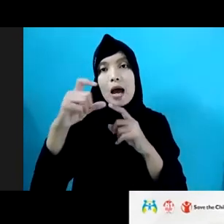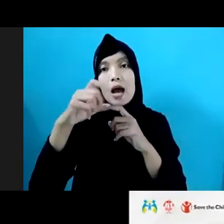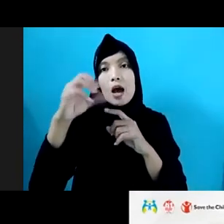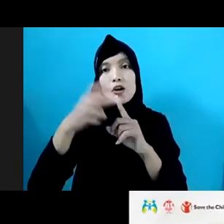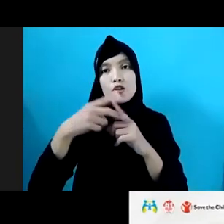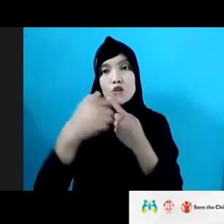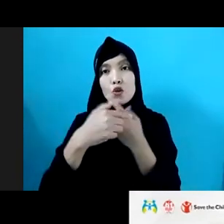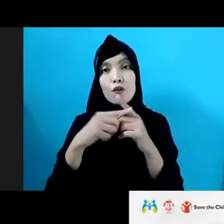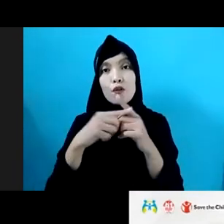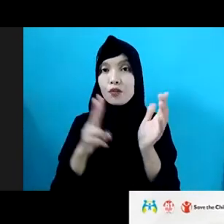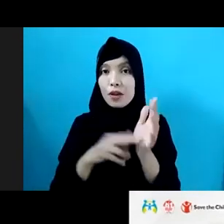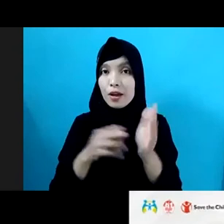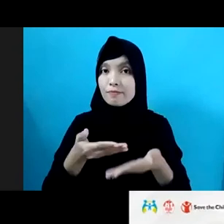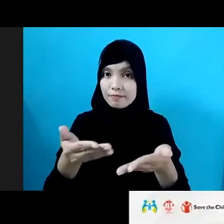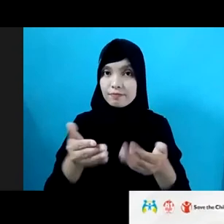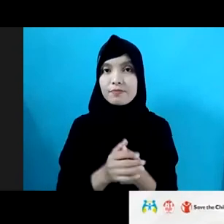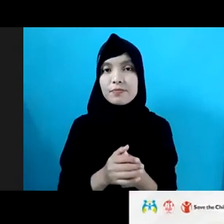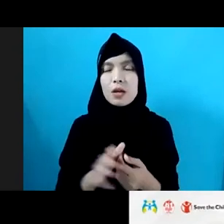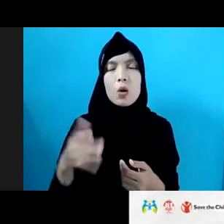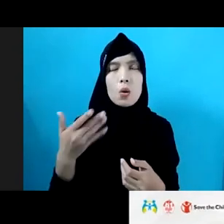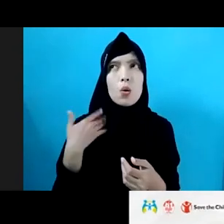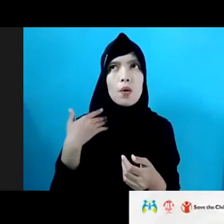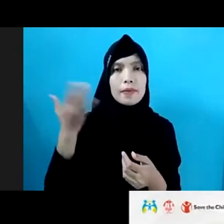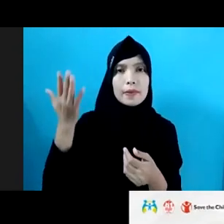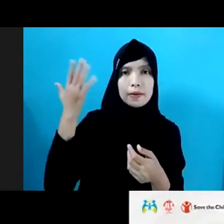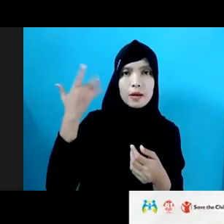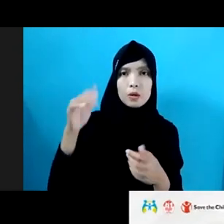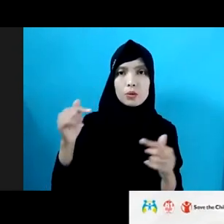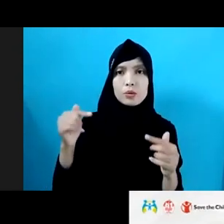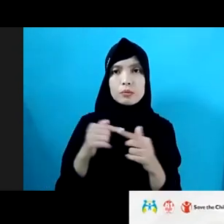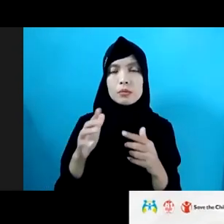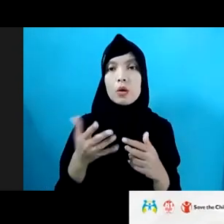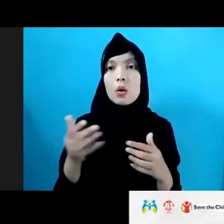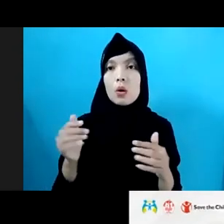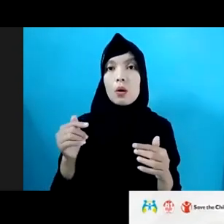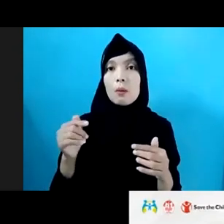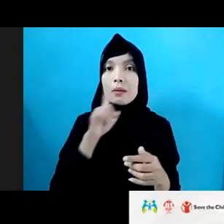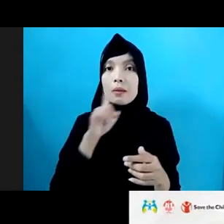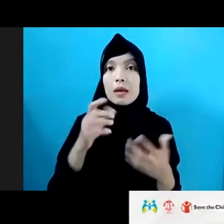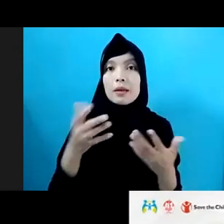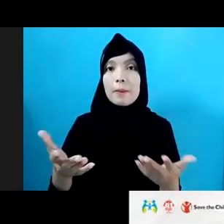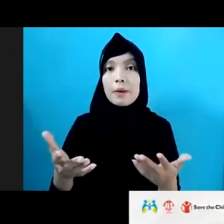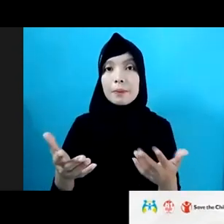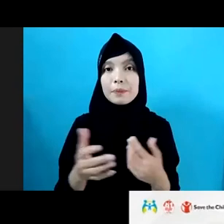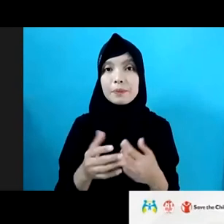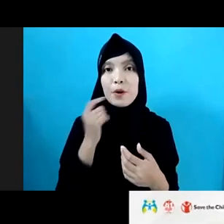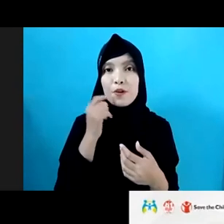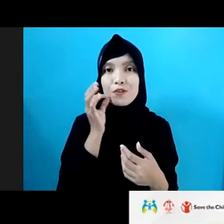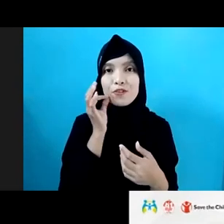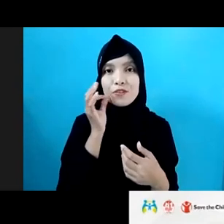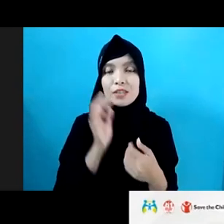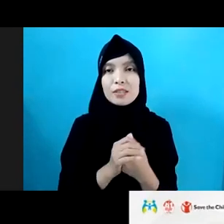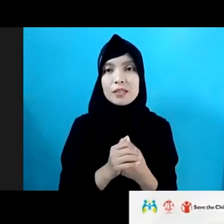silakan. Tadi saya sempat terputus ya. Pertanyaannya apa ya, Bu? Baik, saya akan ulang.